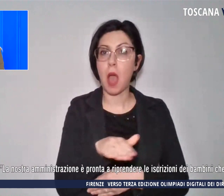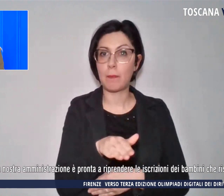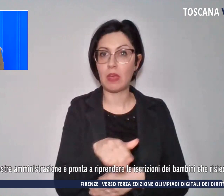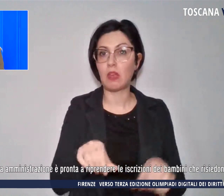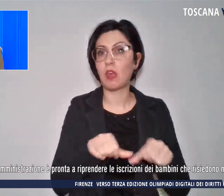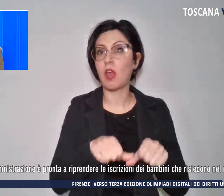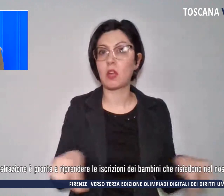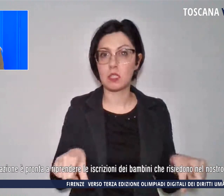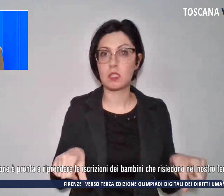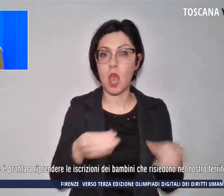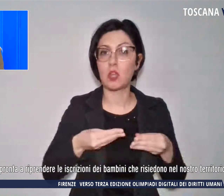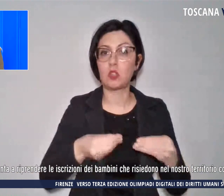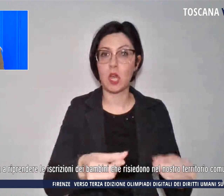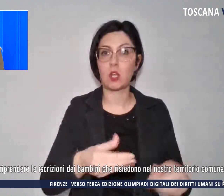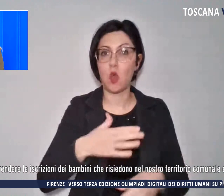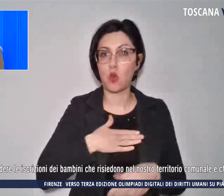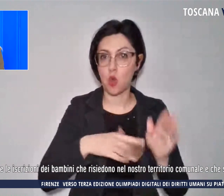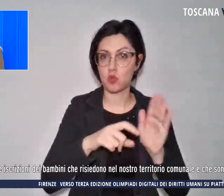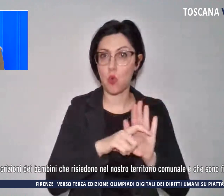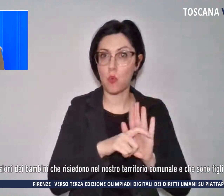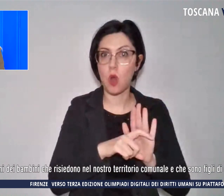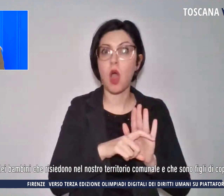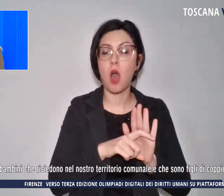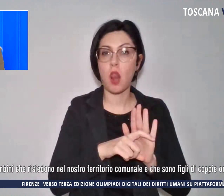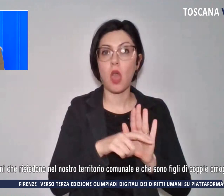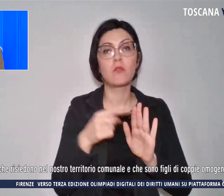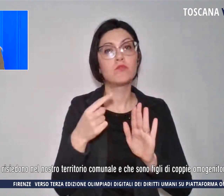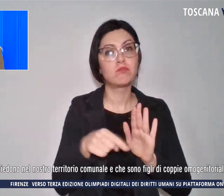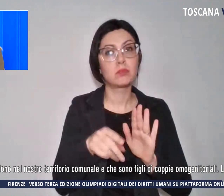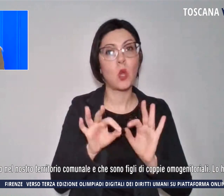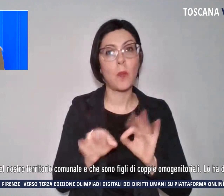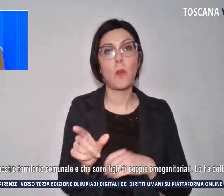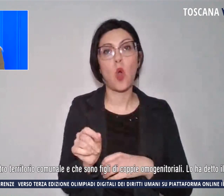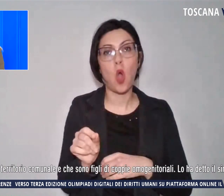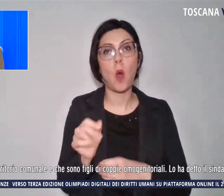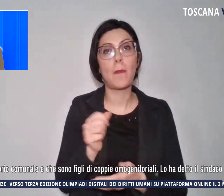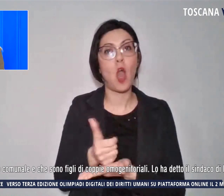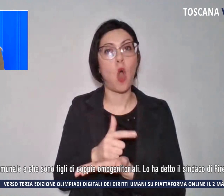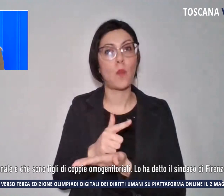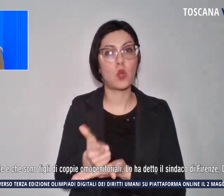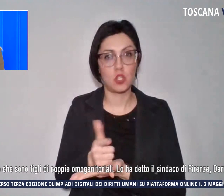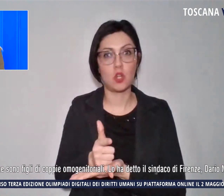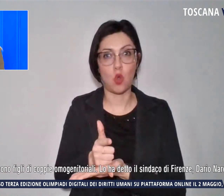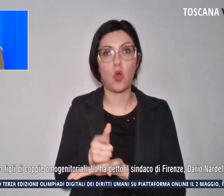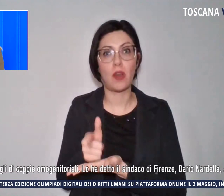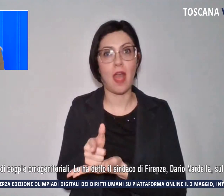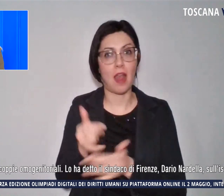nostro territorio comunale e che sono figli di coppie omogenitoriali.